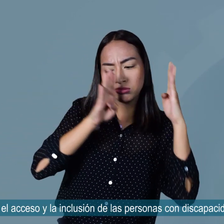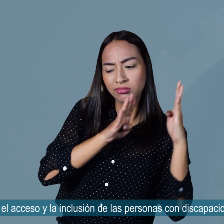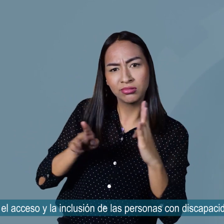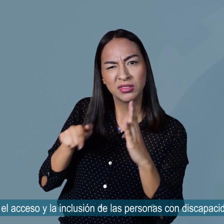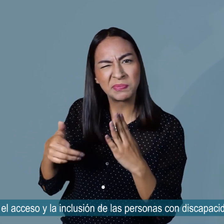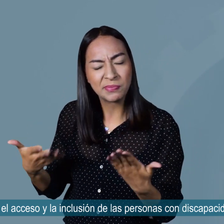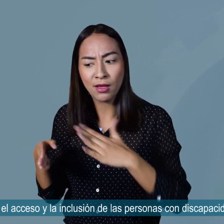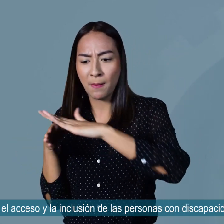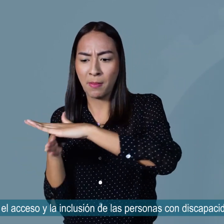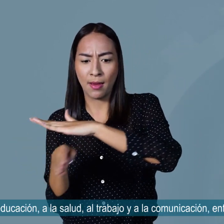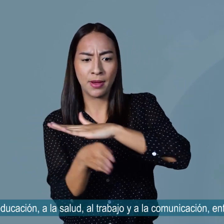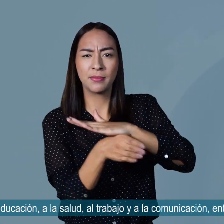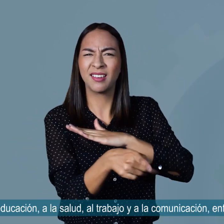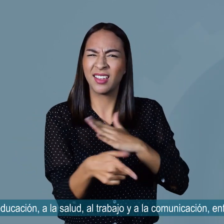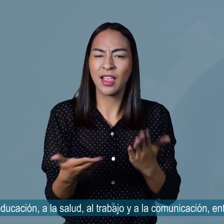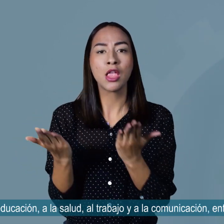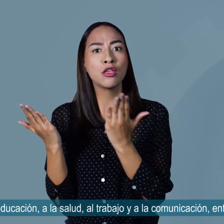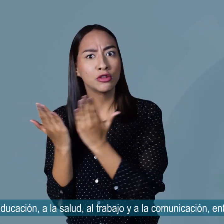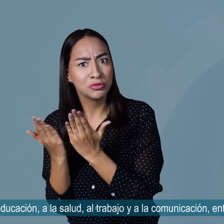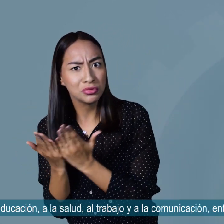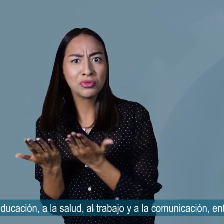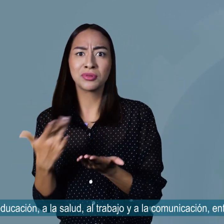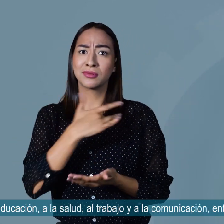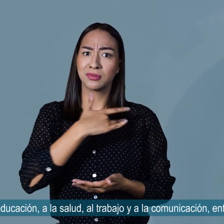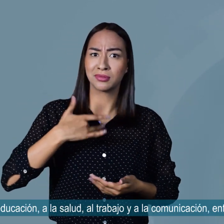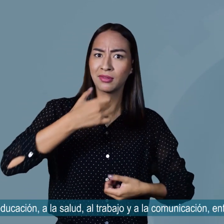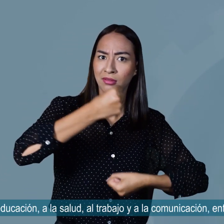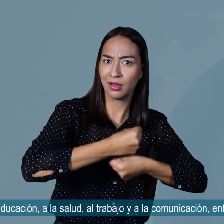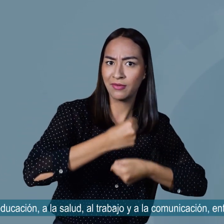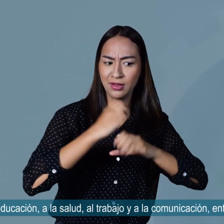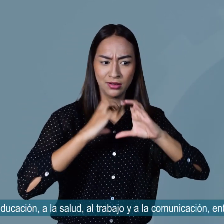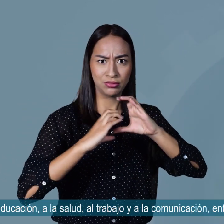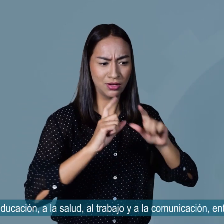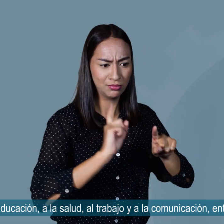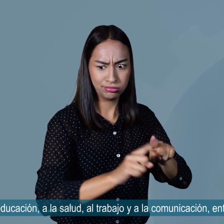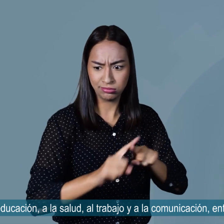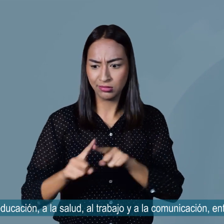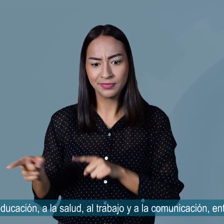a la educación, a la salud, al trabajo y a la comunicación, entre otros.